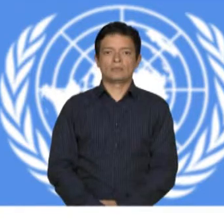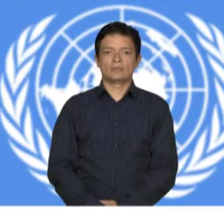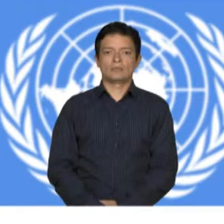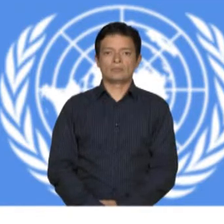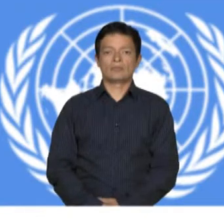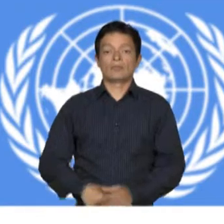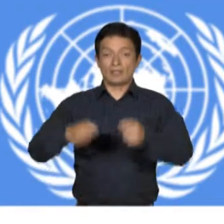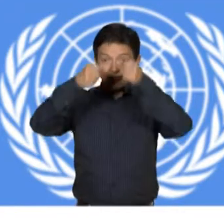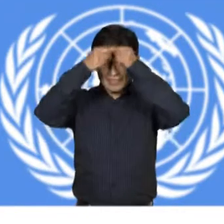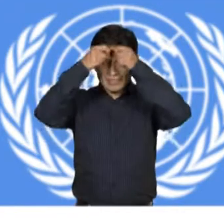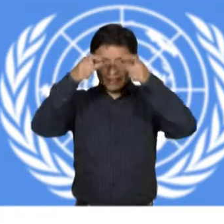3.